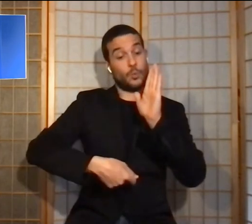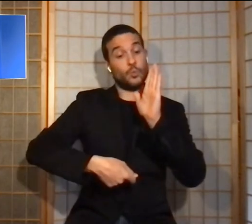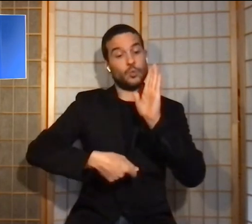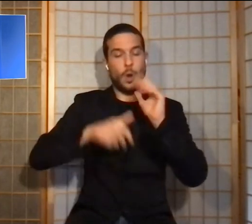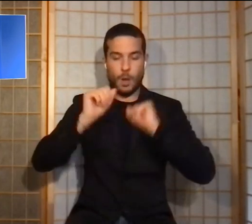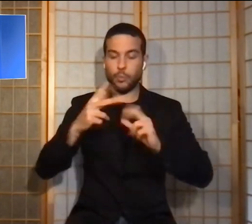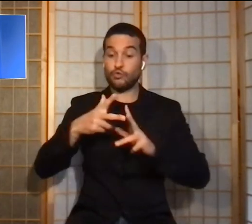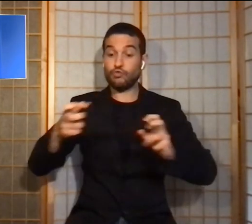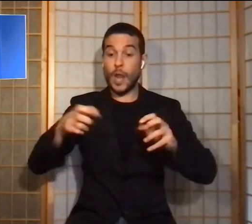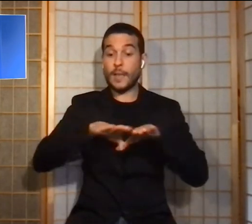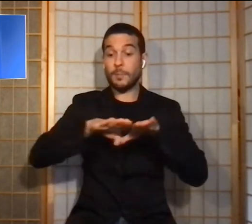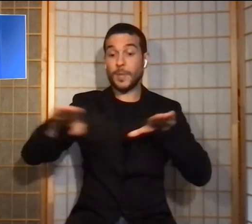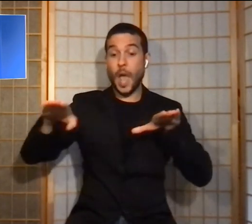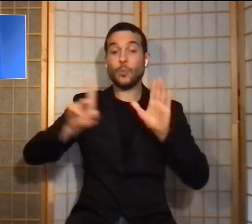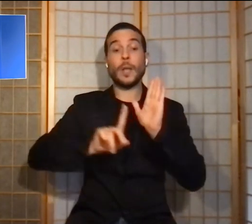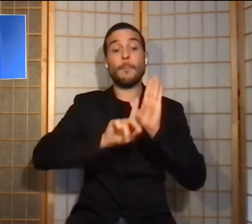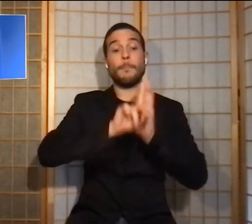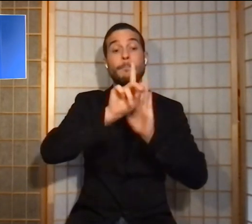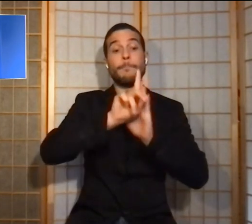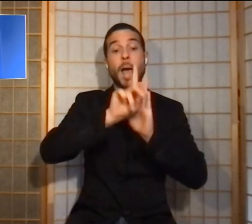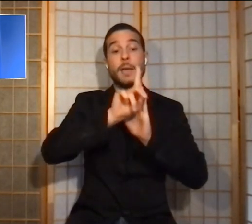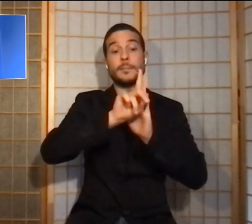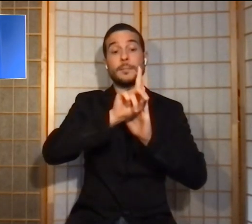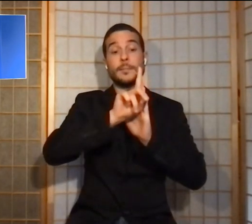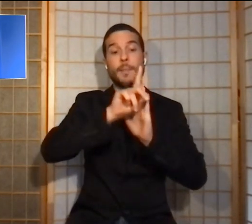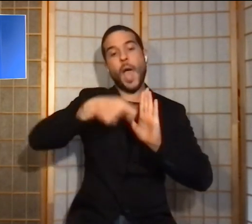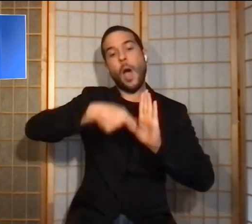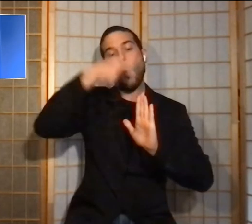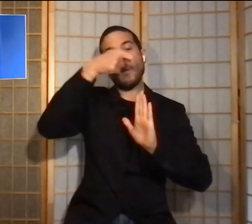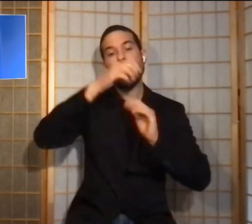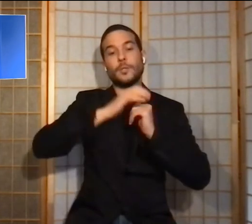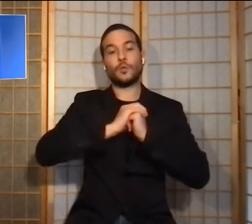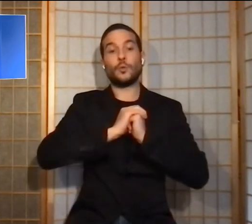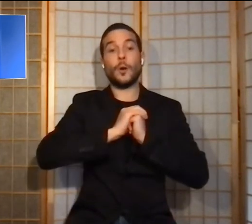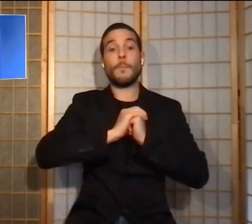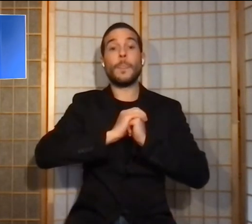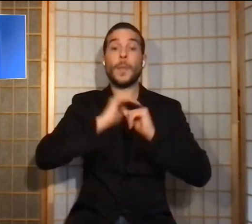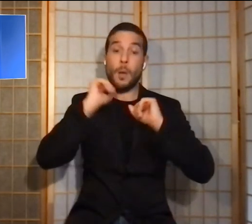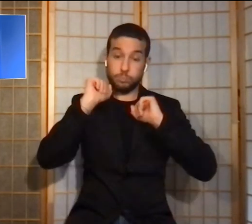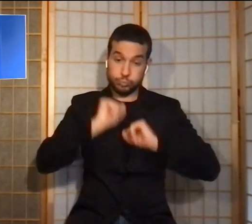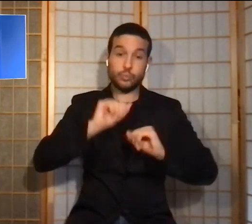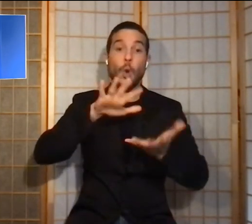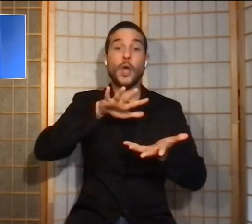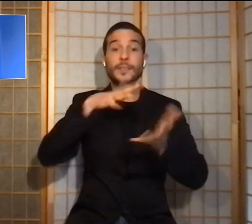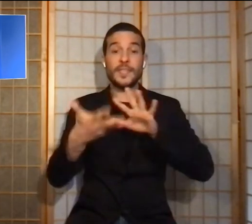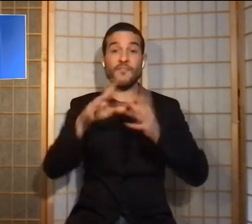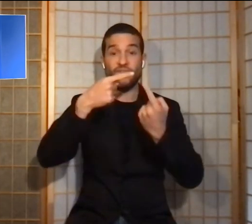in pianura. Massime in aumento. Elevata escursione termica.